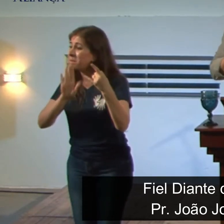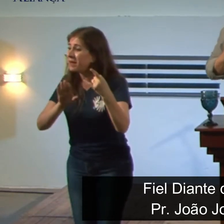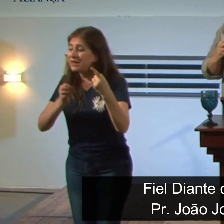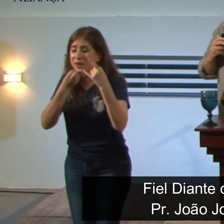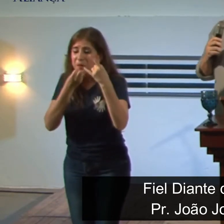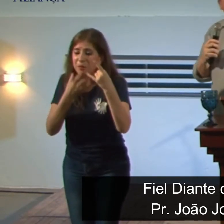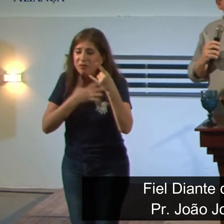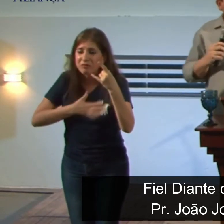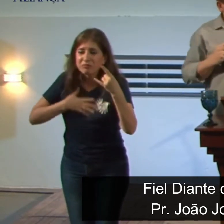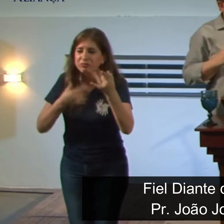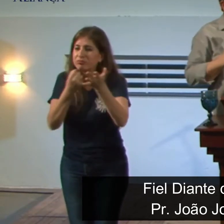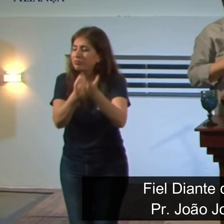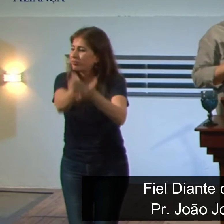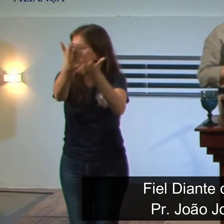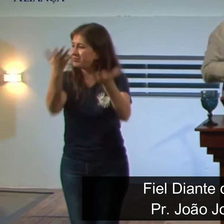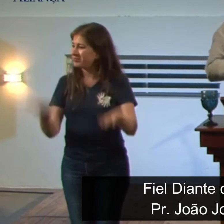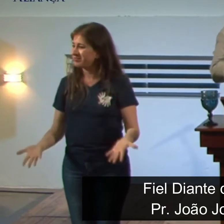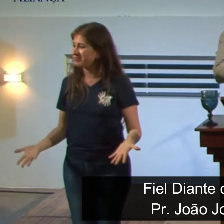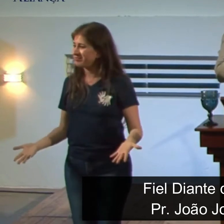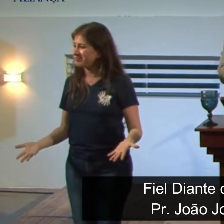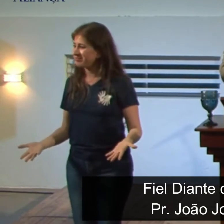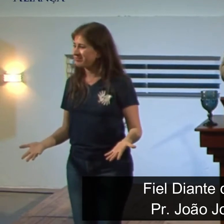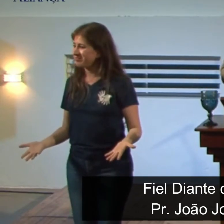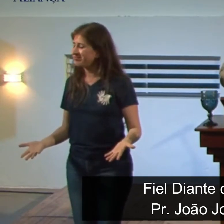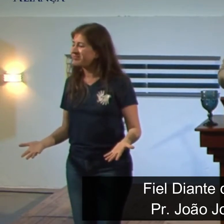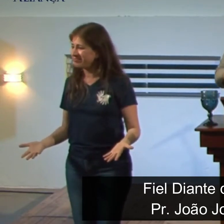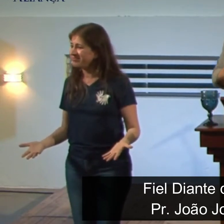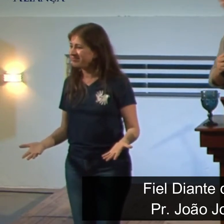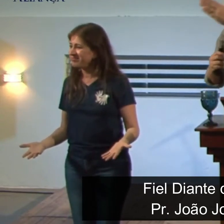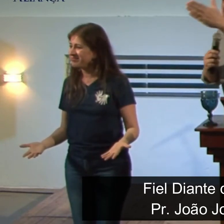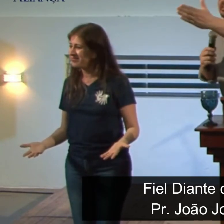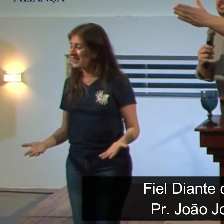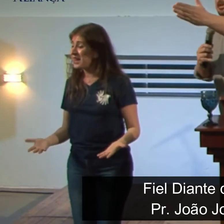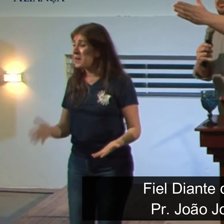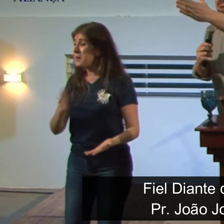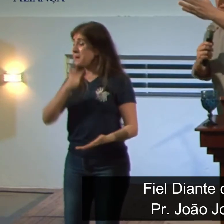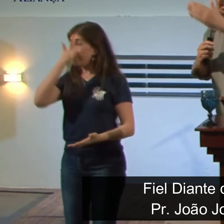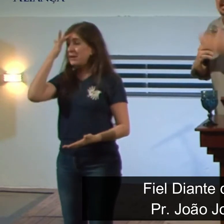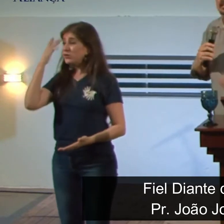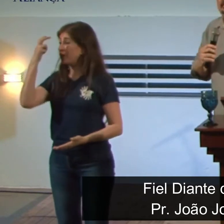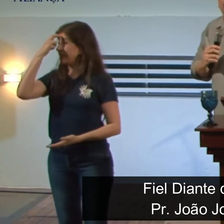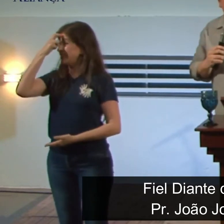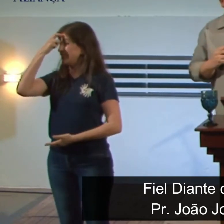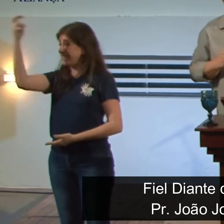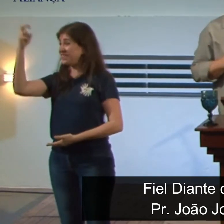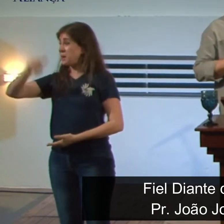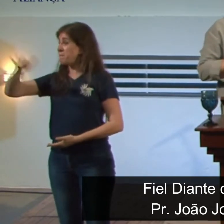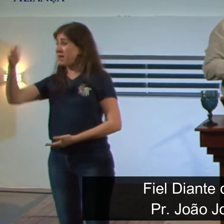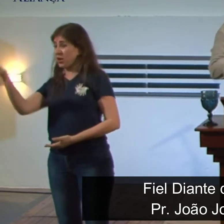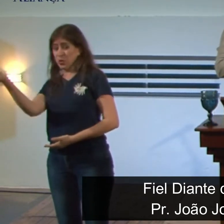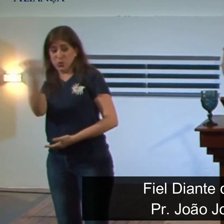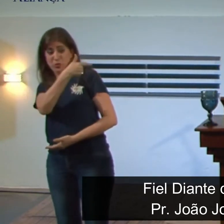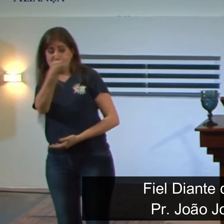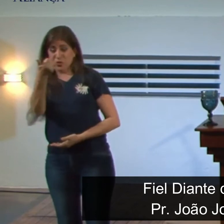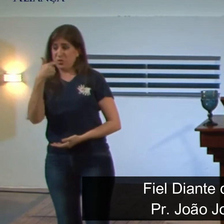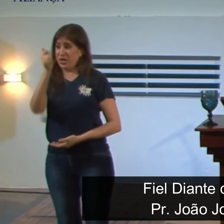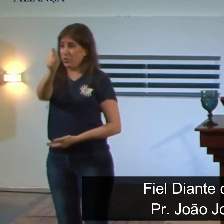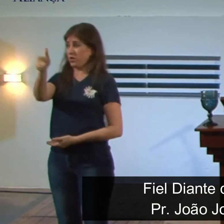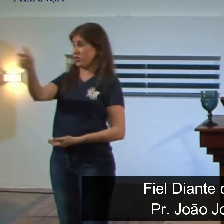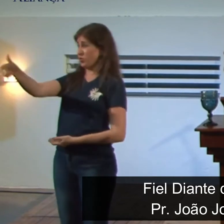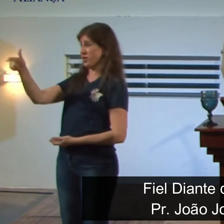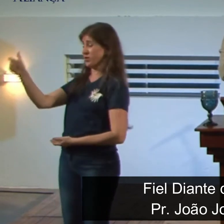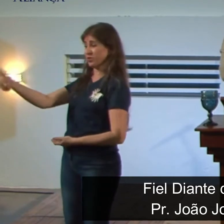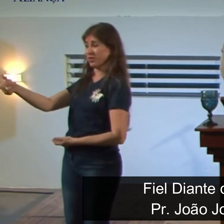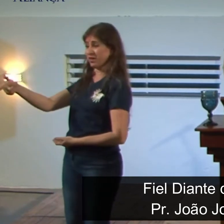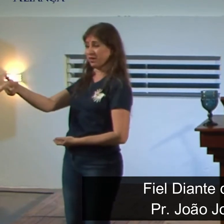eu vou e me embora meu irmão eu caio pessoas muito mais inteligentes que eu e você já caíram muito